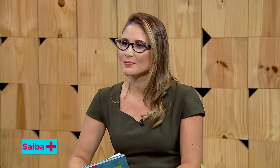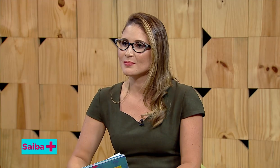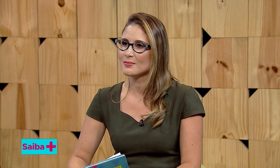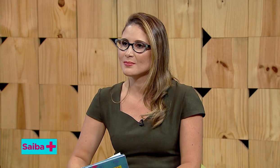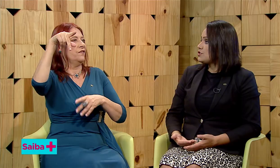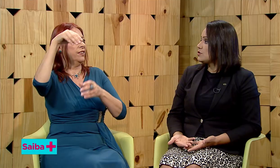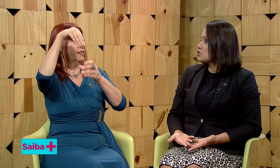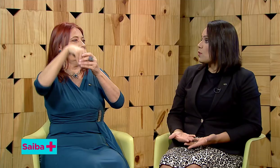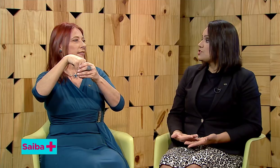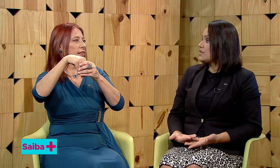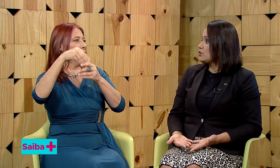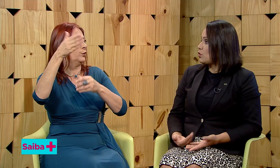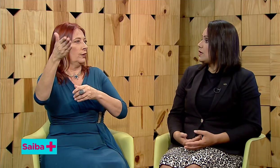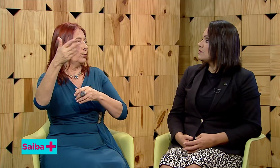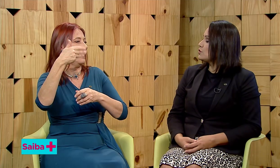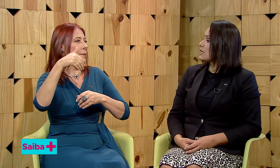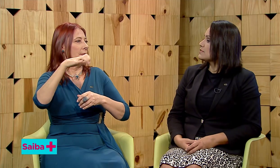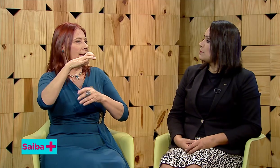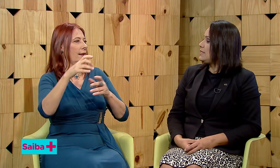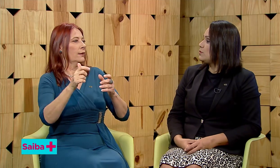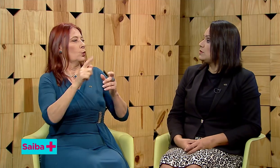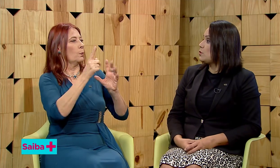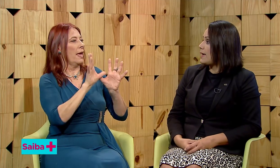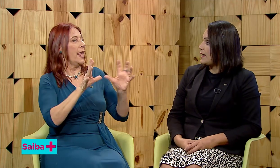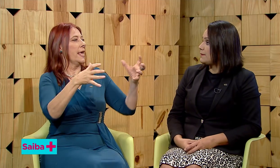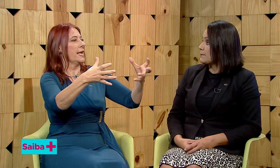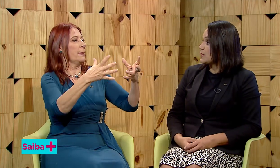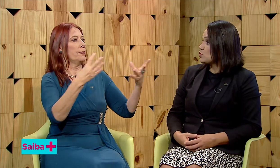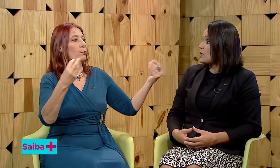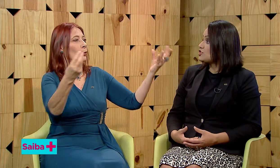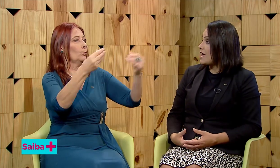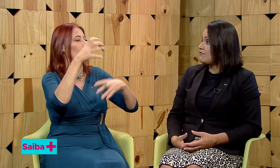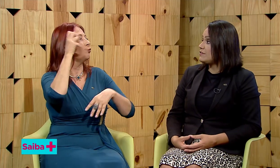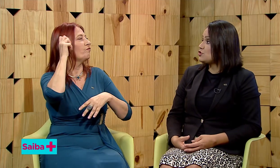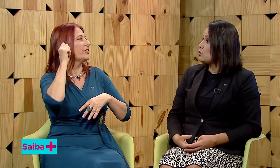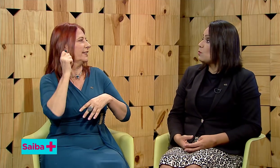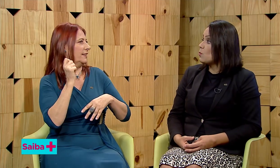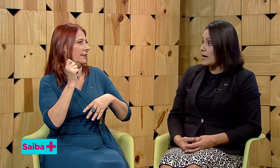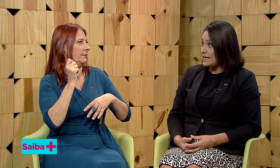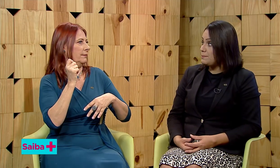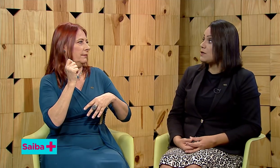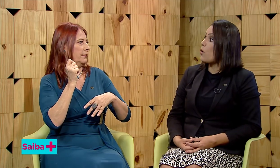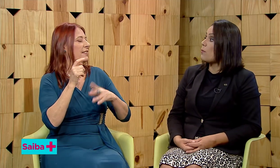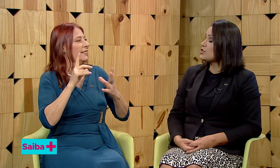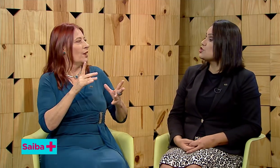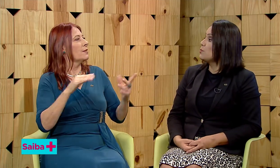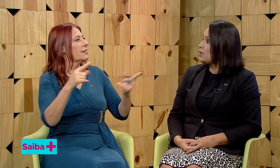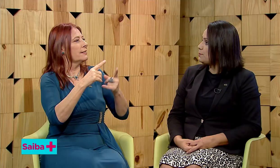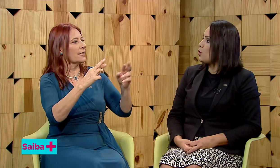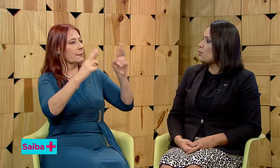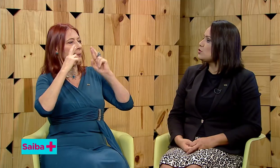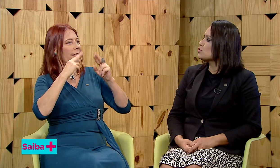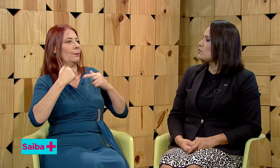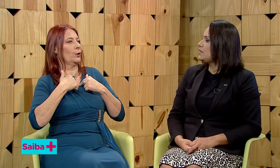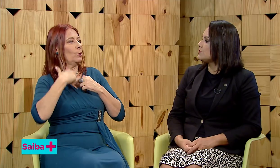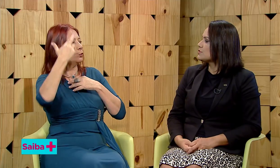Hoje, sou a diretora de educação bilíngue no MEC, sou a chefe de uma equipe composta por muitos ouvintes.